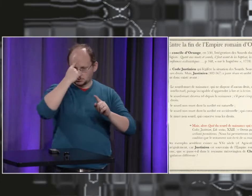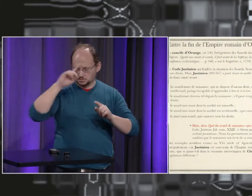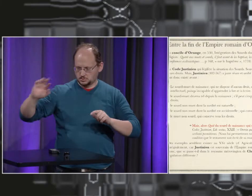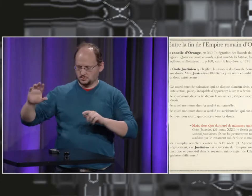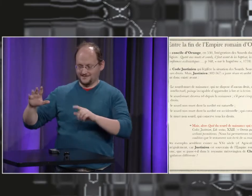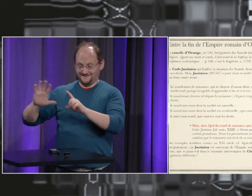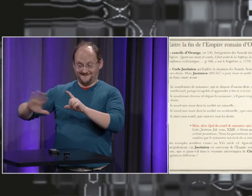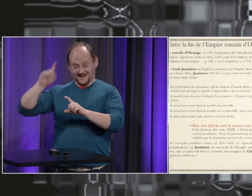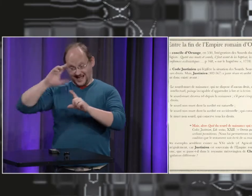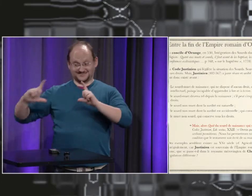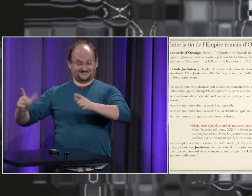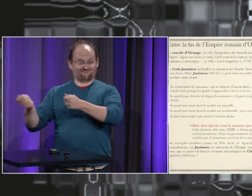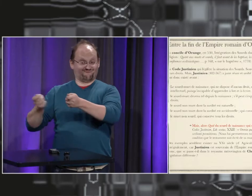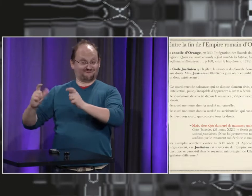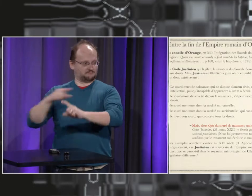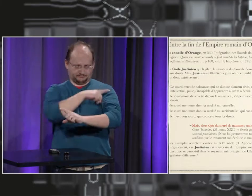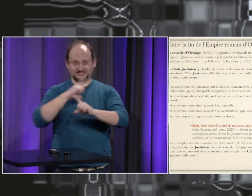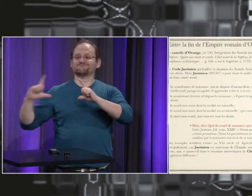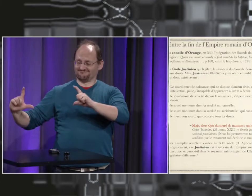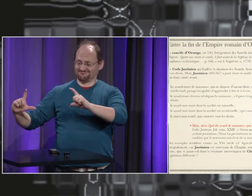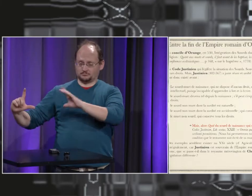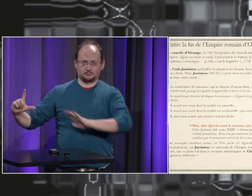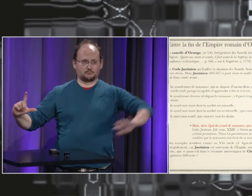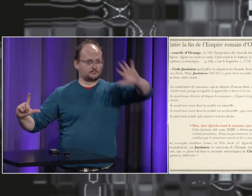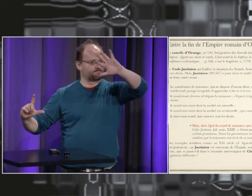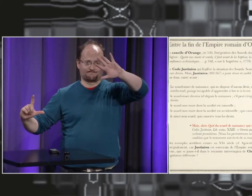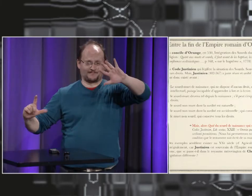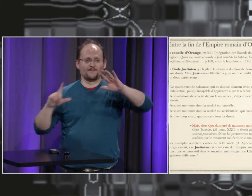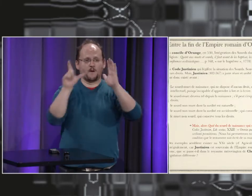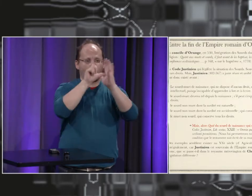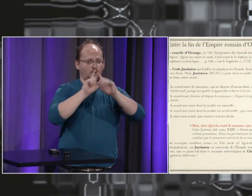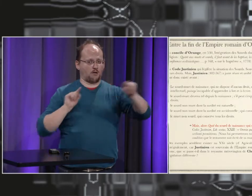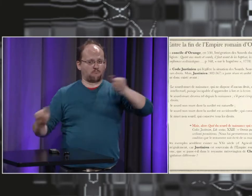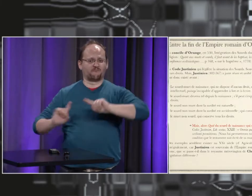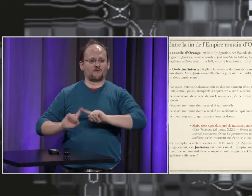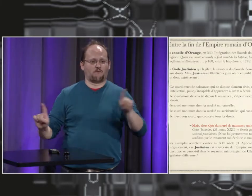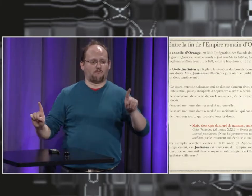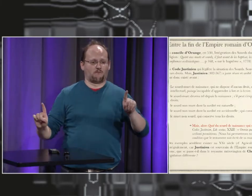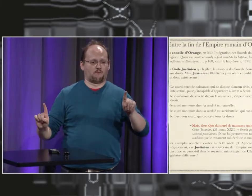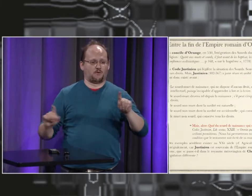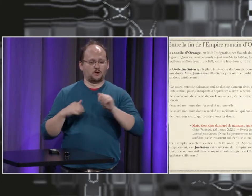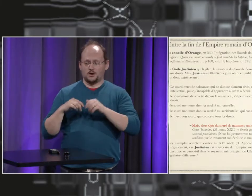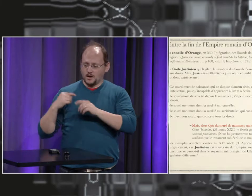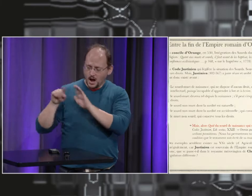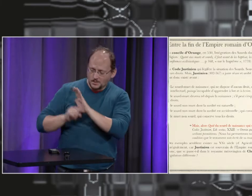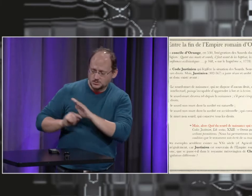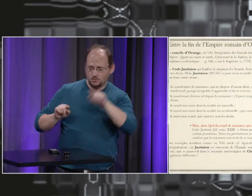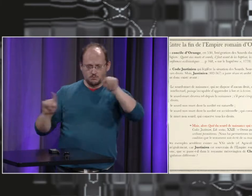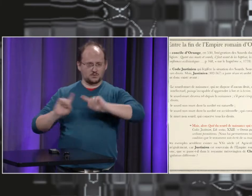nous avons des traces des informations et donc n'oublions pas que Justinien ne gérait qu'un seul comté